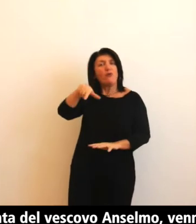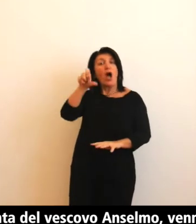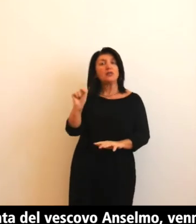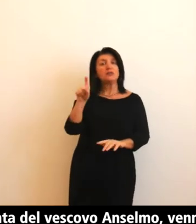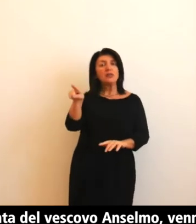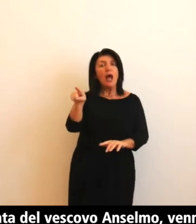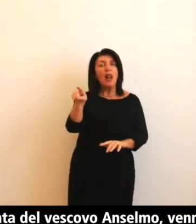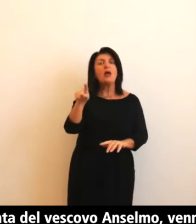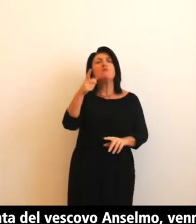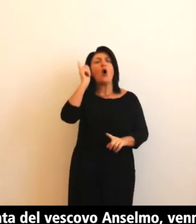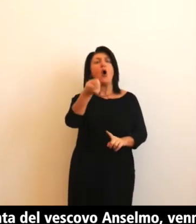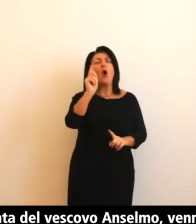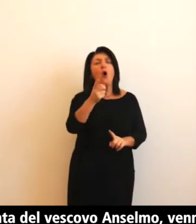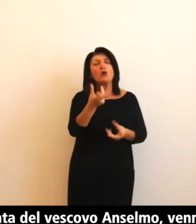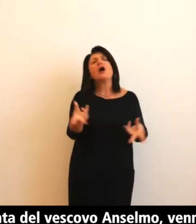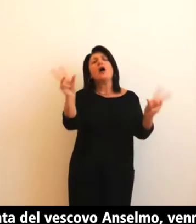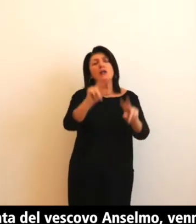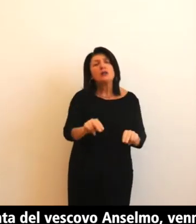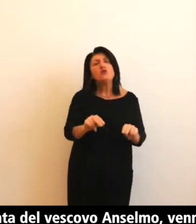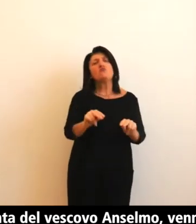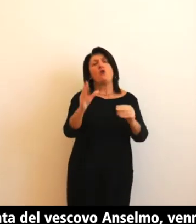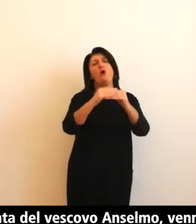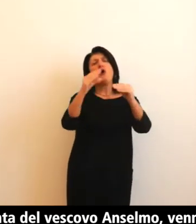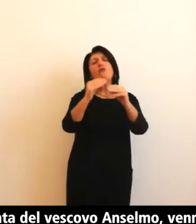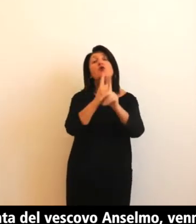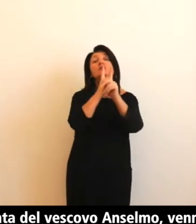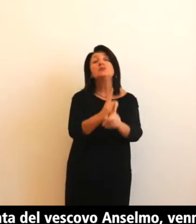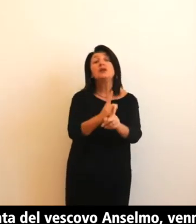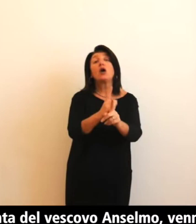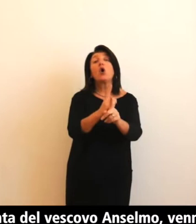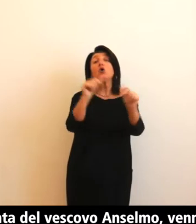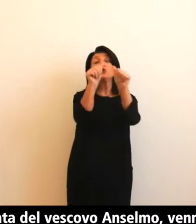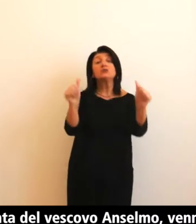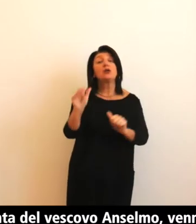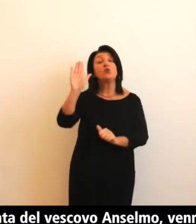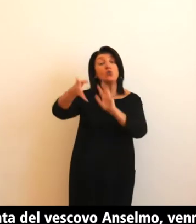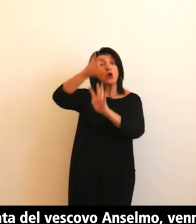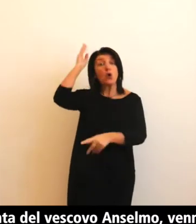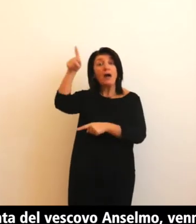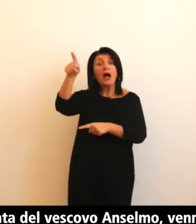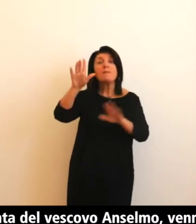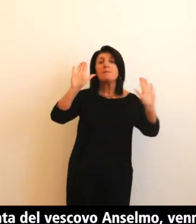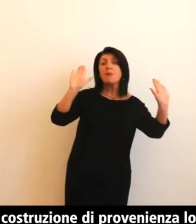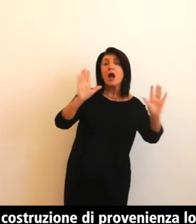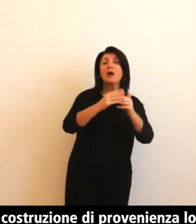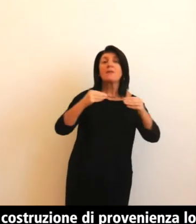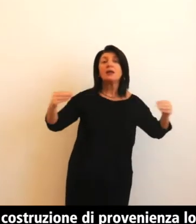ricostruita secondo schemi dell'architettura romanica con materiali da costruzione di provenienza locale